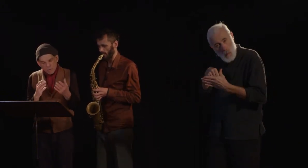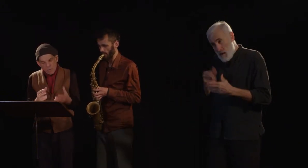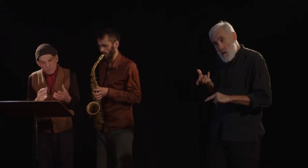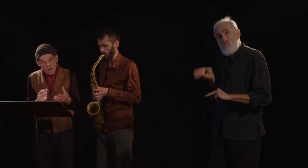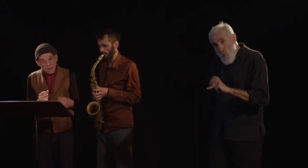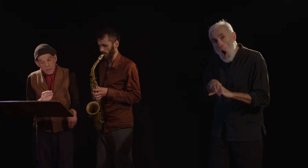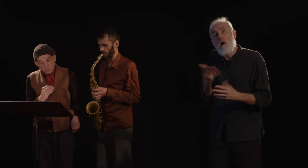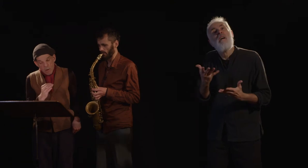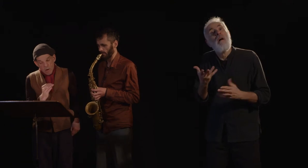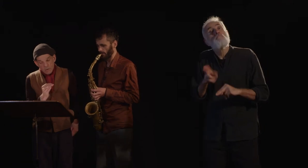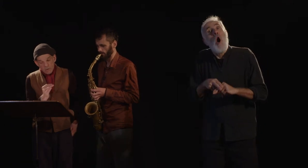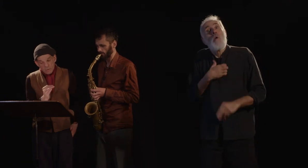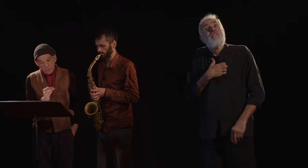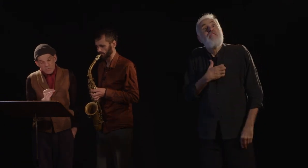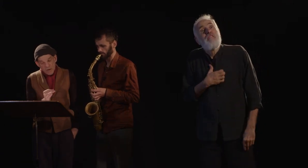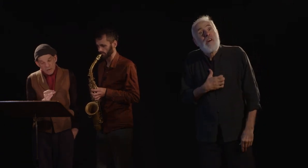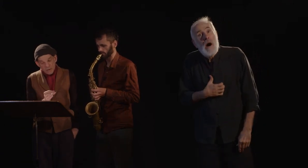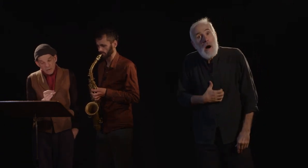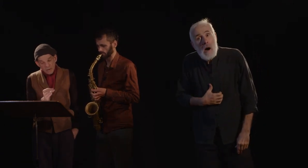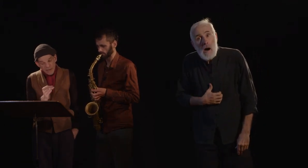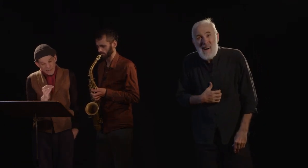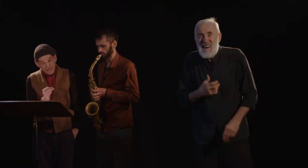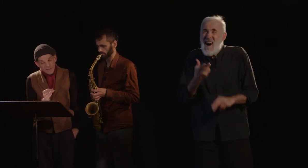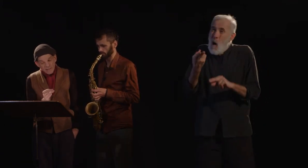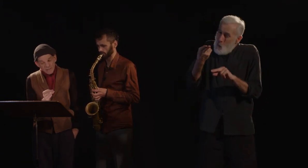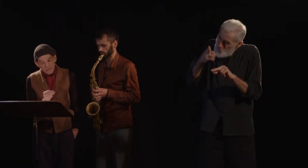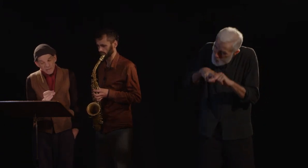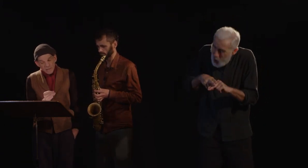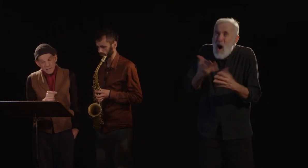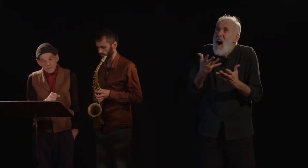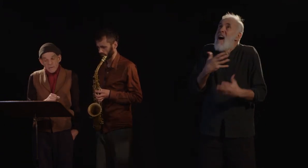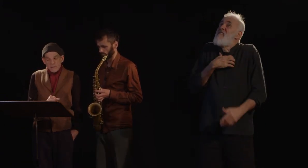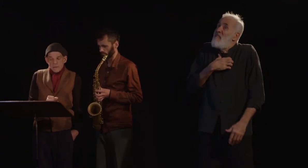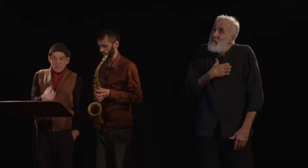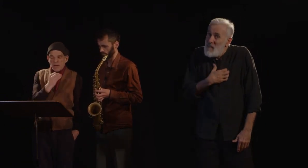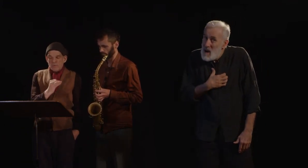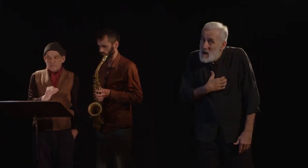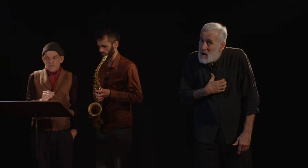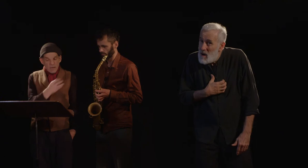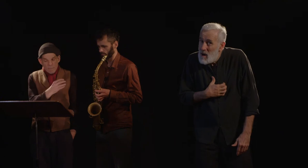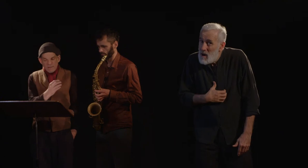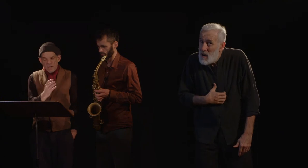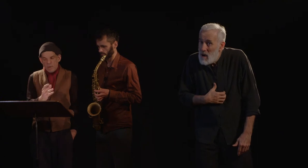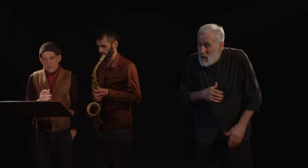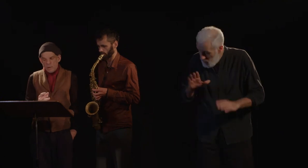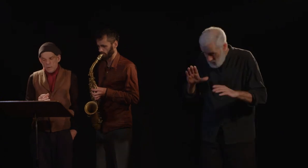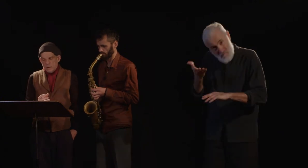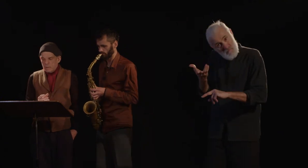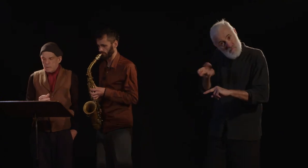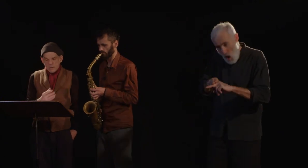de faim, mort de faim à la lettre. Et l'on a constaté, après sa mort, qu